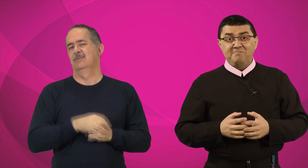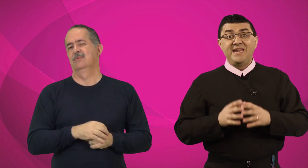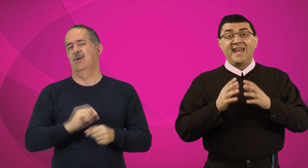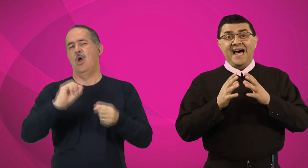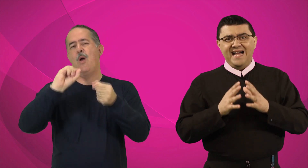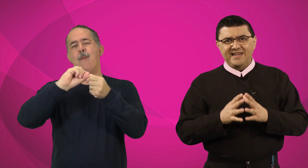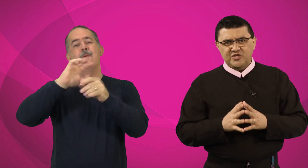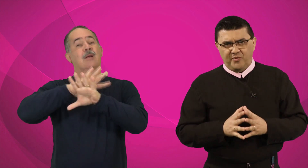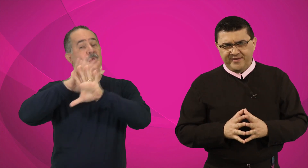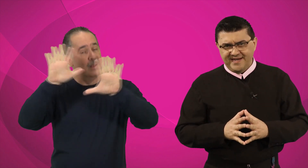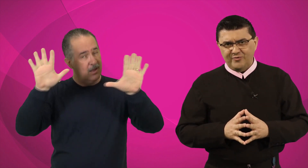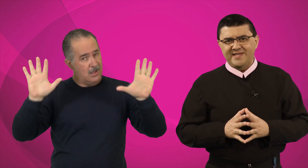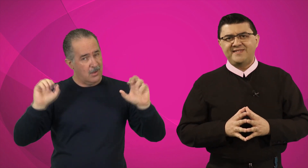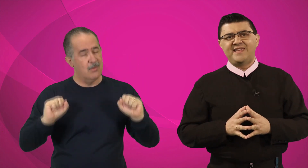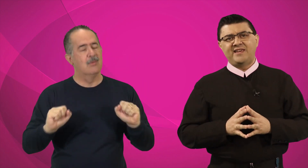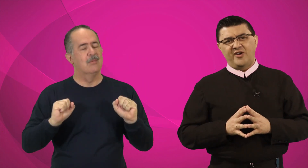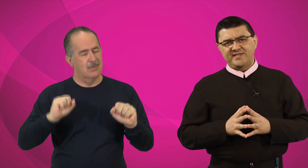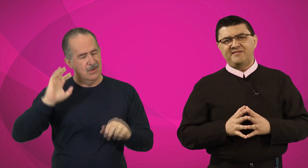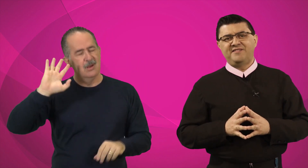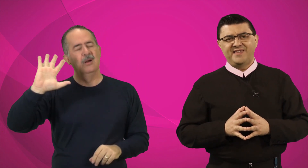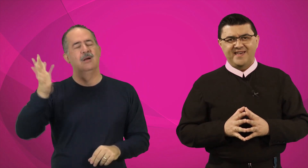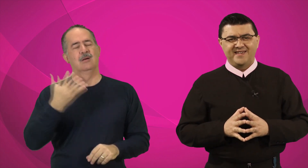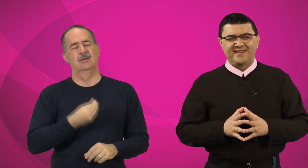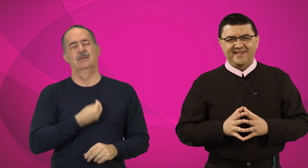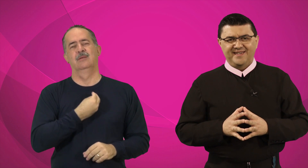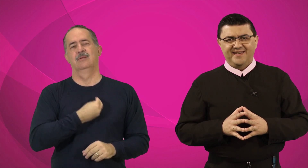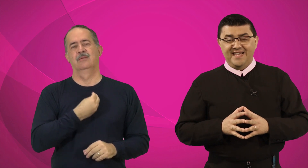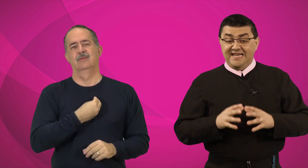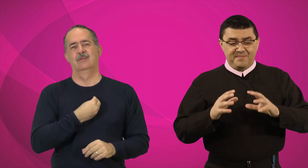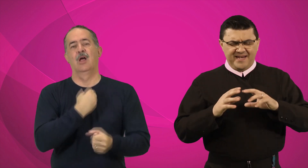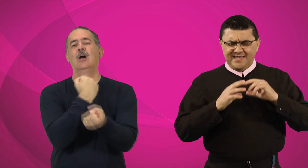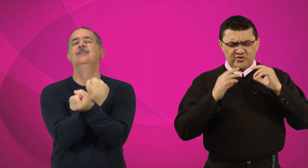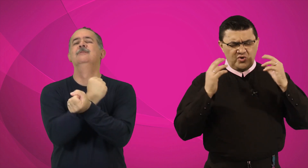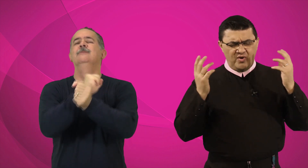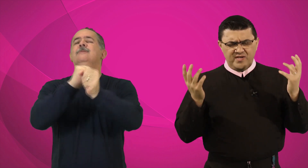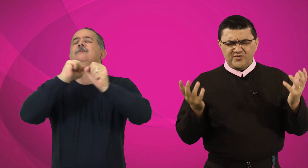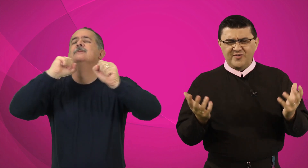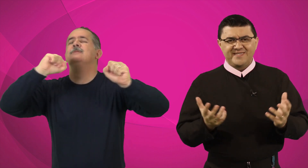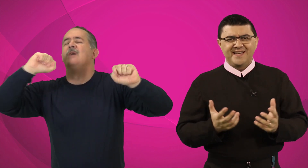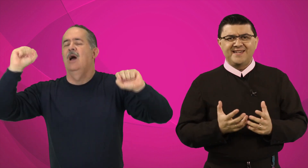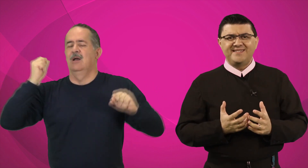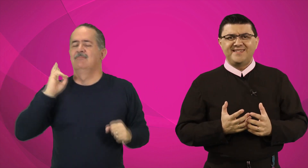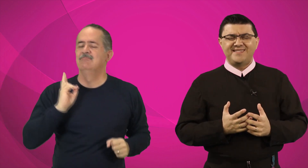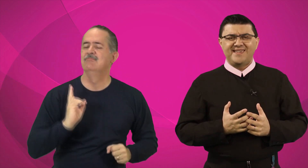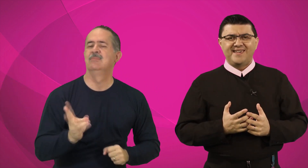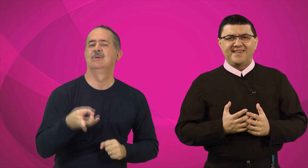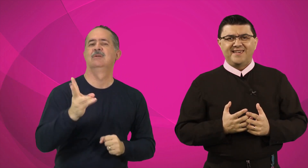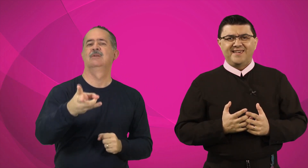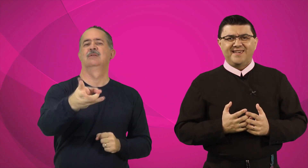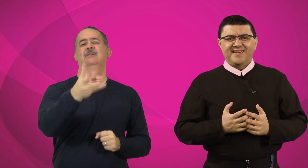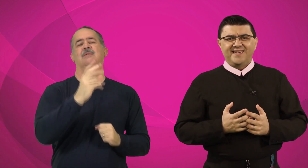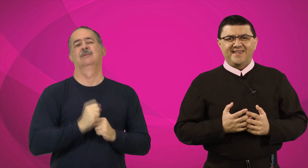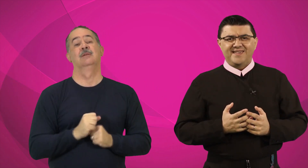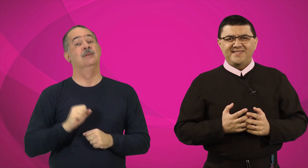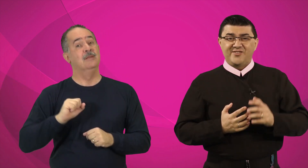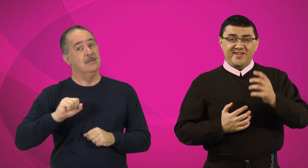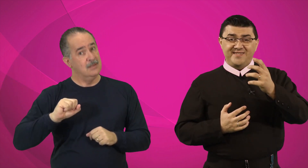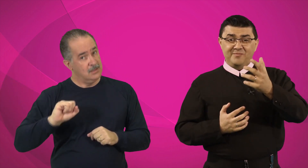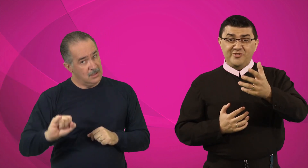milagres podem acontecer em nossa vida, libertações constantes, se nós damos